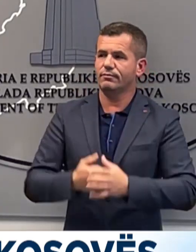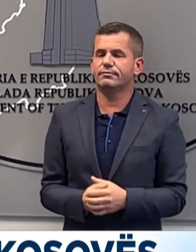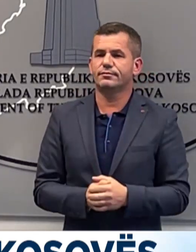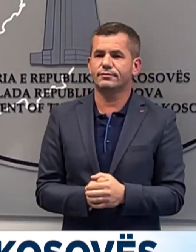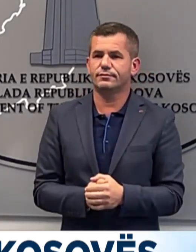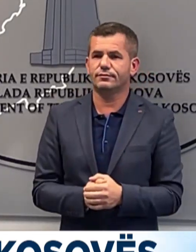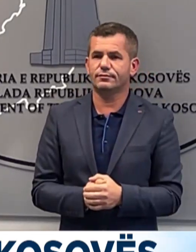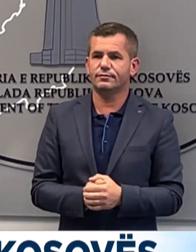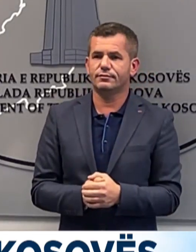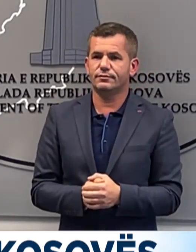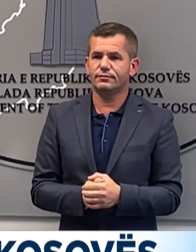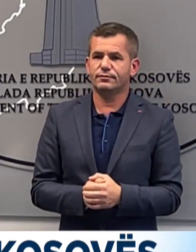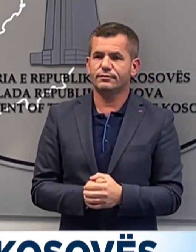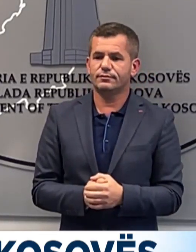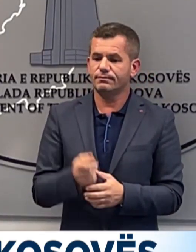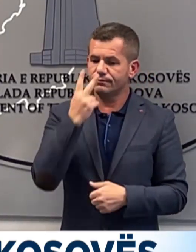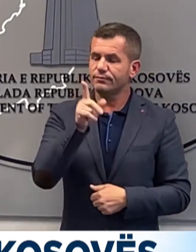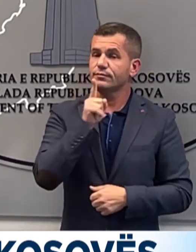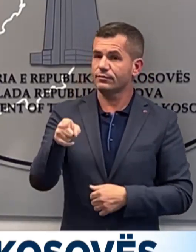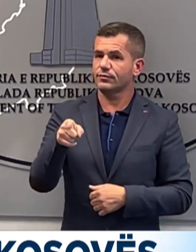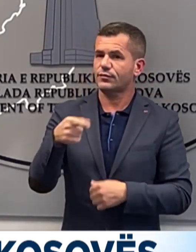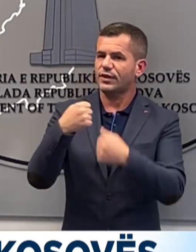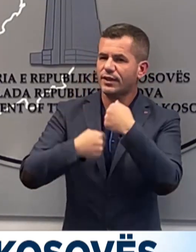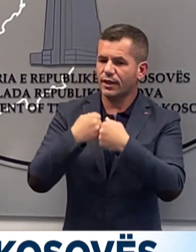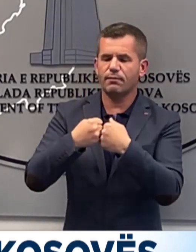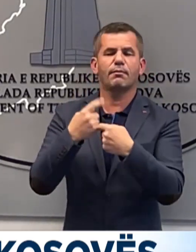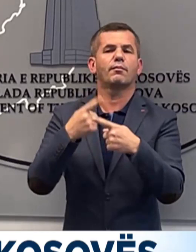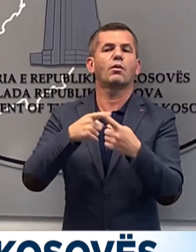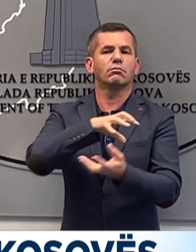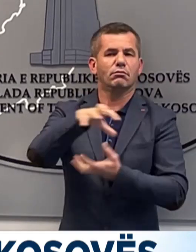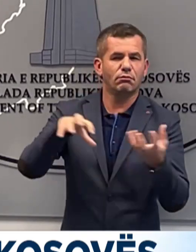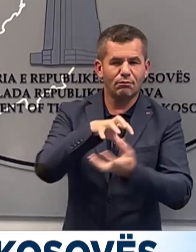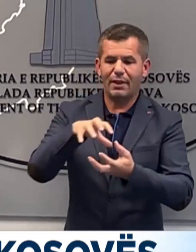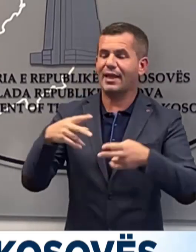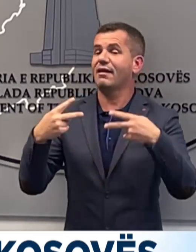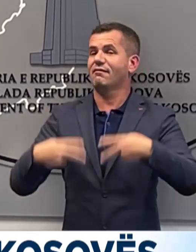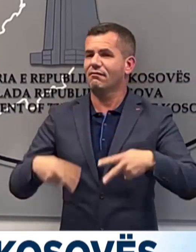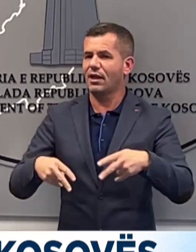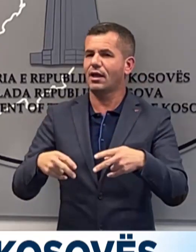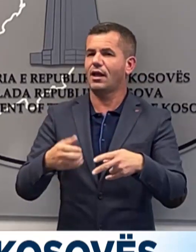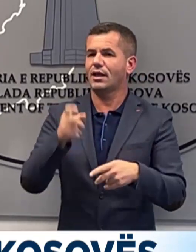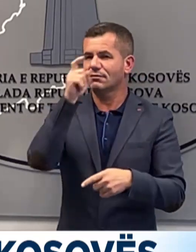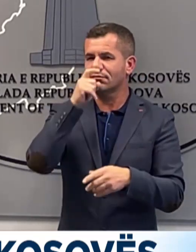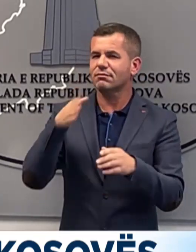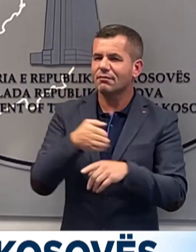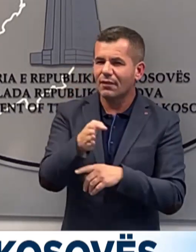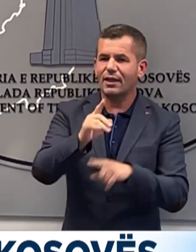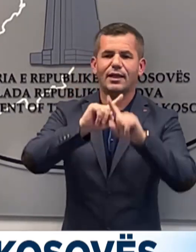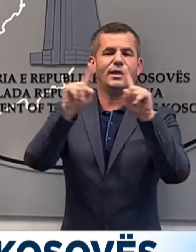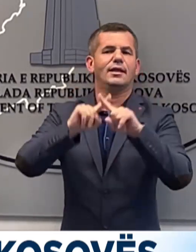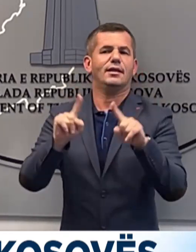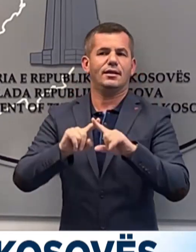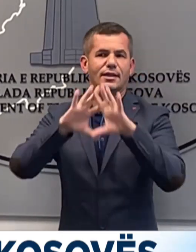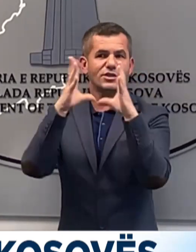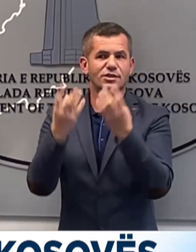janë të tila sepse krimi, tensioni, frika, kontrabonda dhe kaosi ka qene vetë mja form